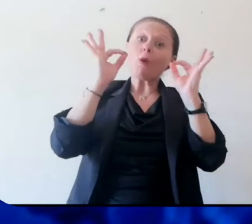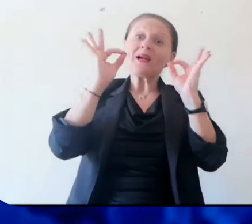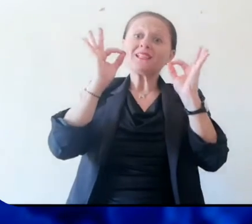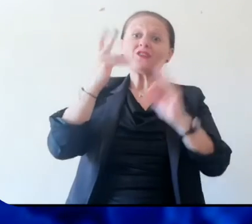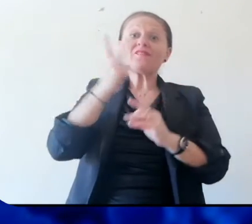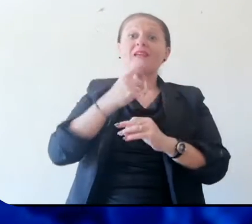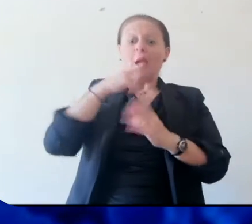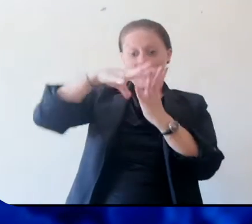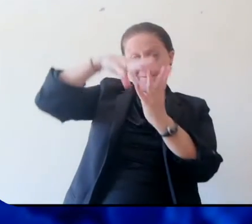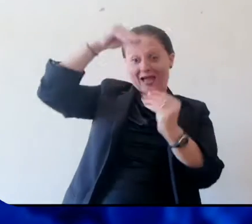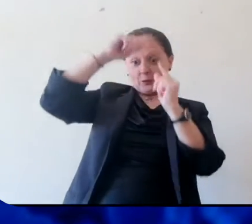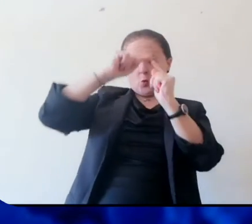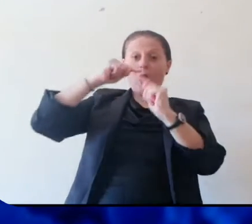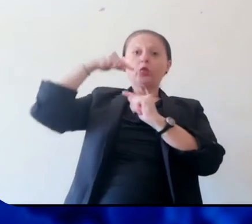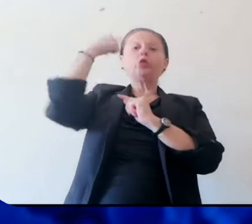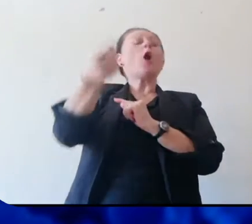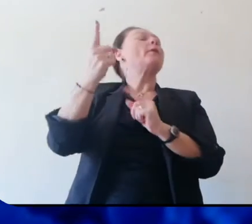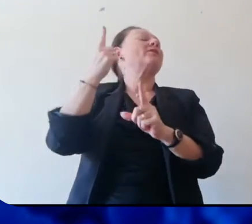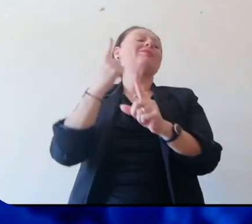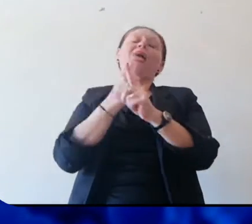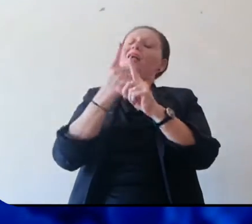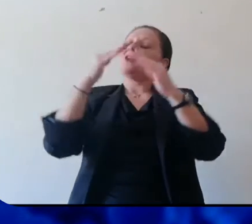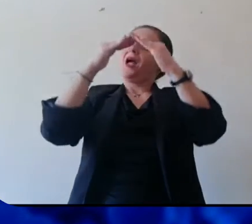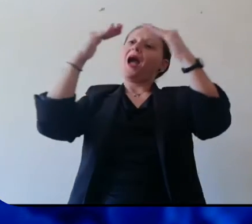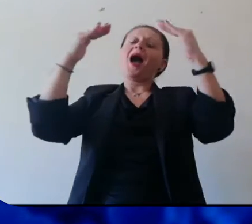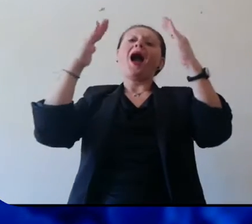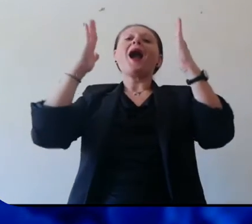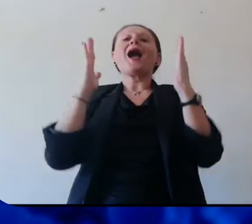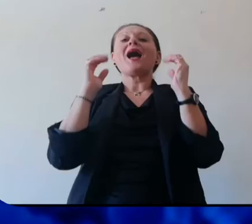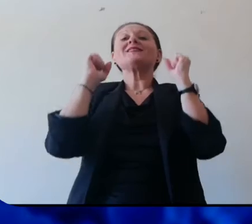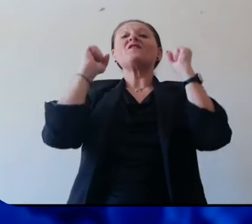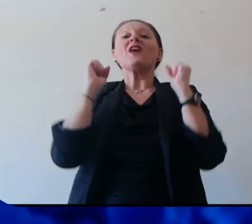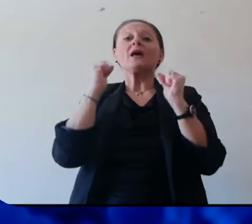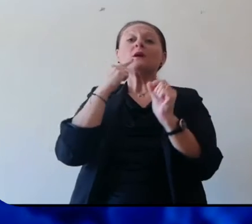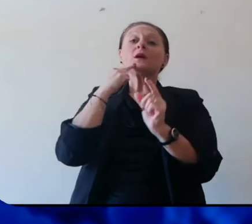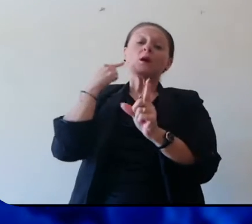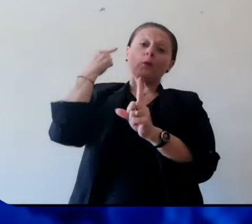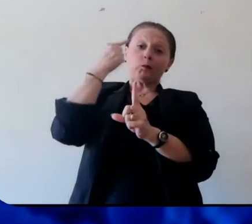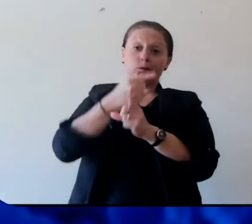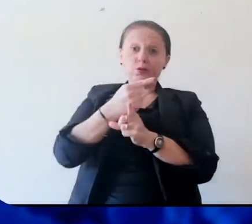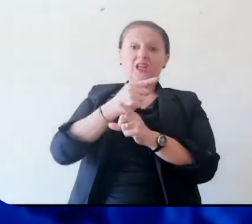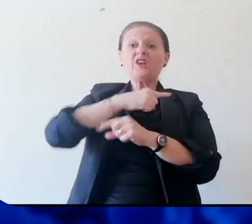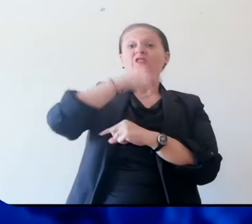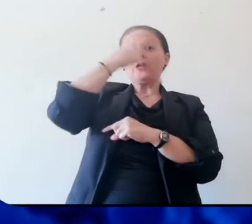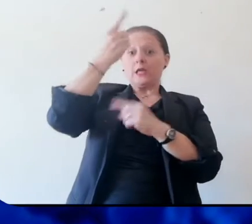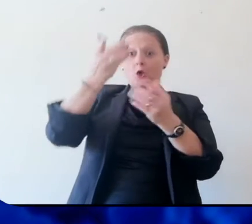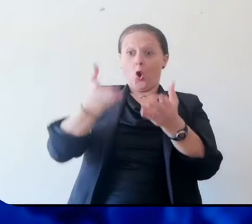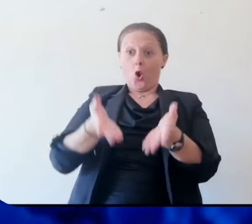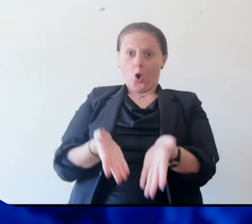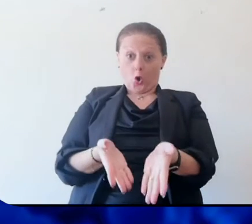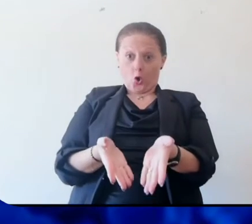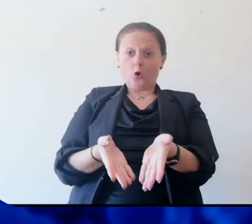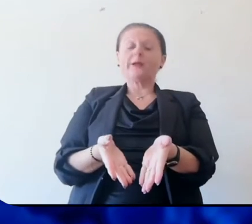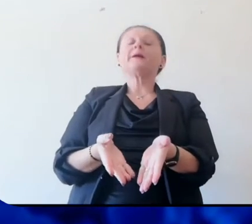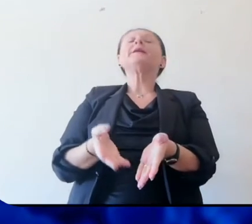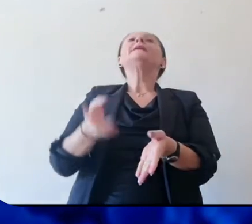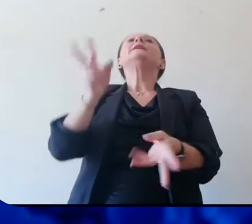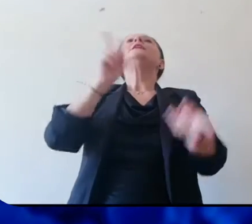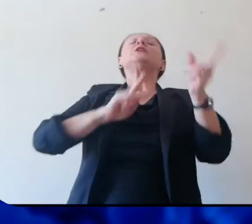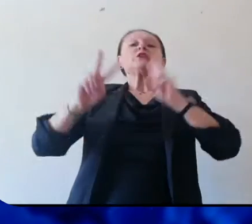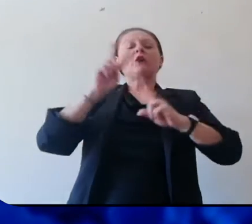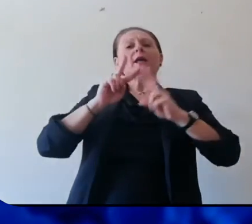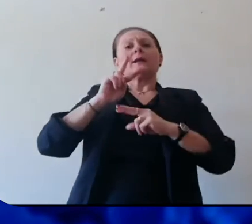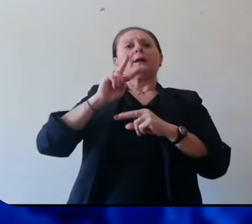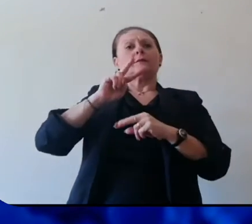rimanere almeno fino a dopo Pasqua in casa mantenendo queste stesse regole che abbiamo adottato finora. Cerchiamo di mantenere